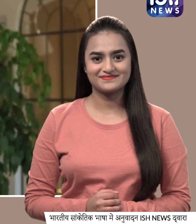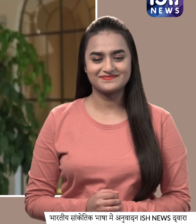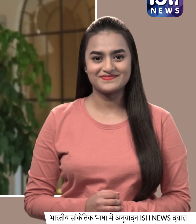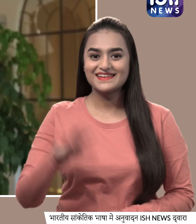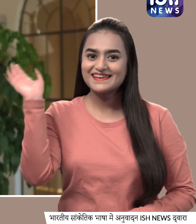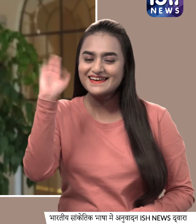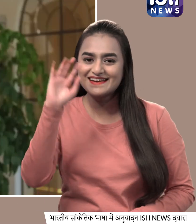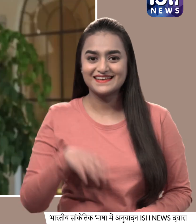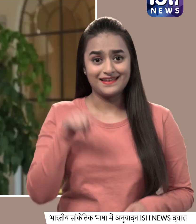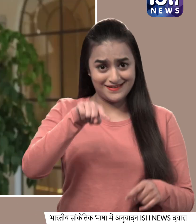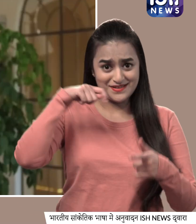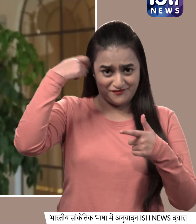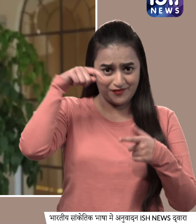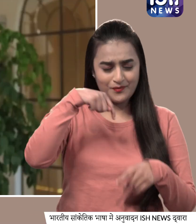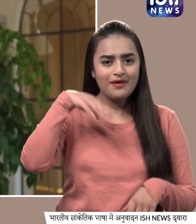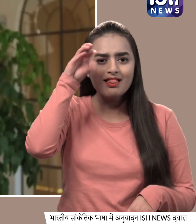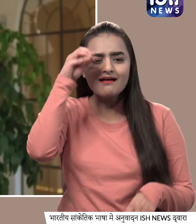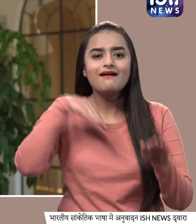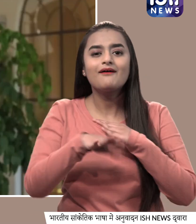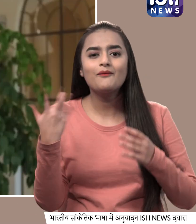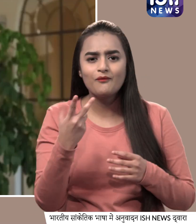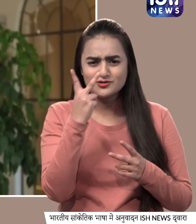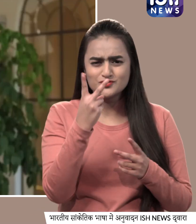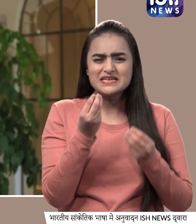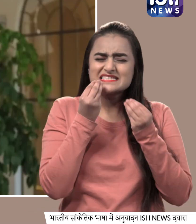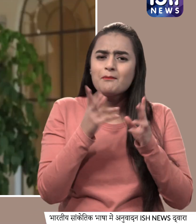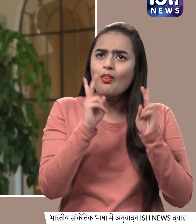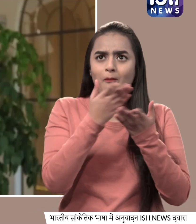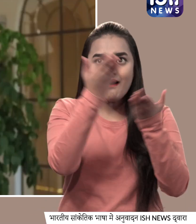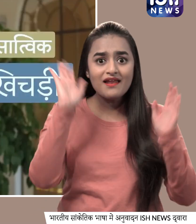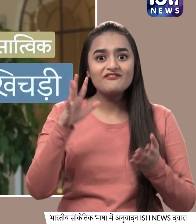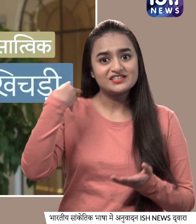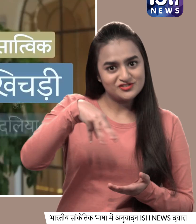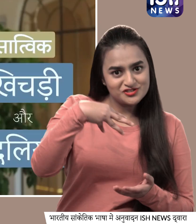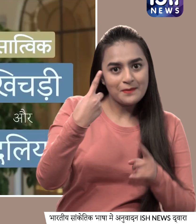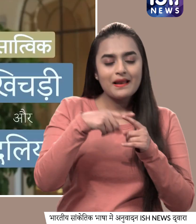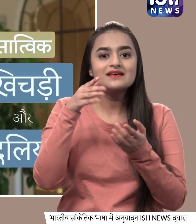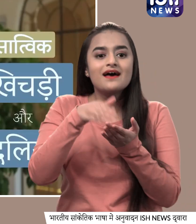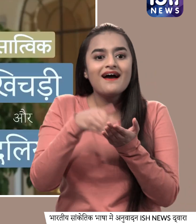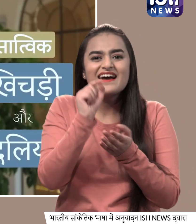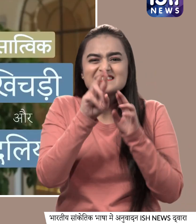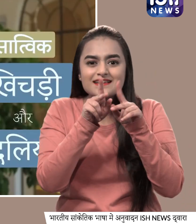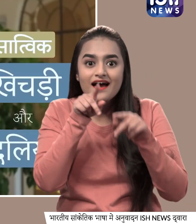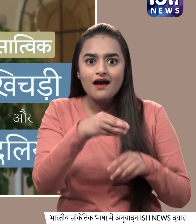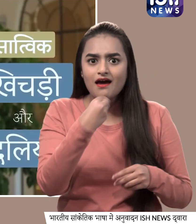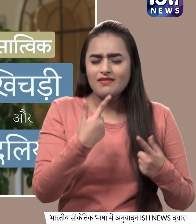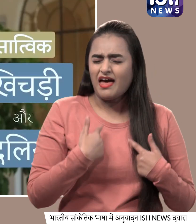हाई! इस वीडियो में हम सीखेंगे कि दो बहुत कॉमन डिशेज, खिच्री और दल्या को अब और भी ज्यादा हेल्दी,